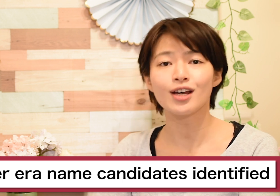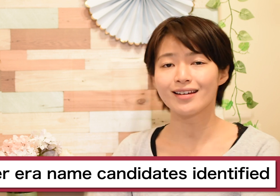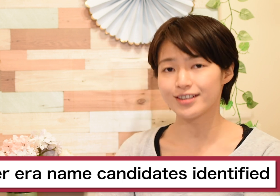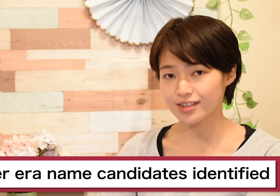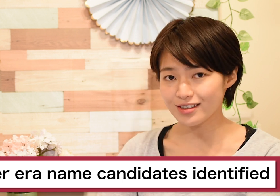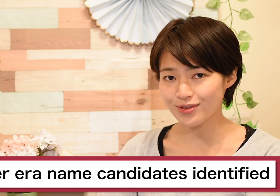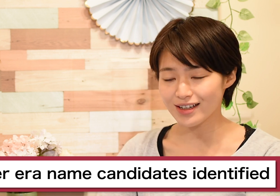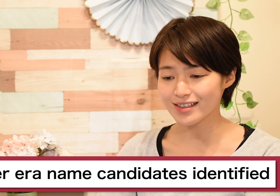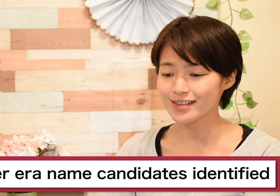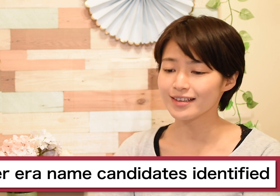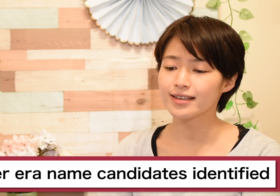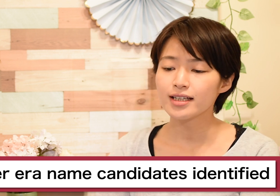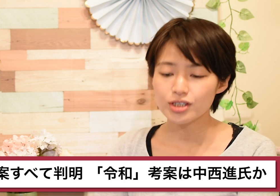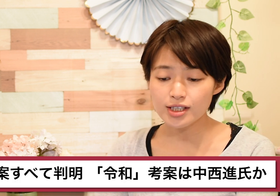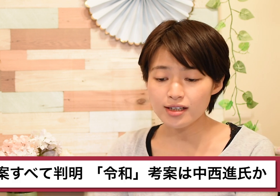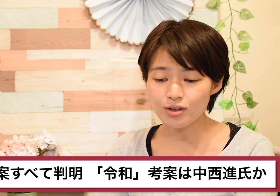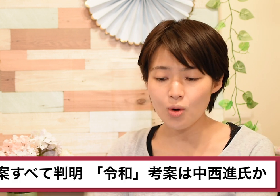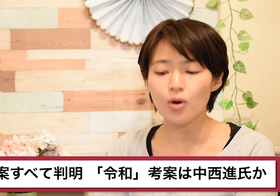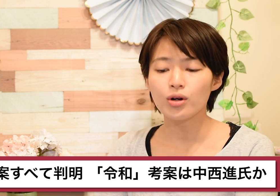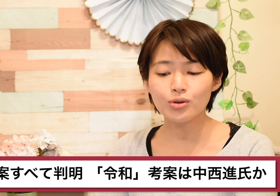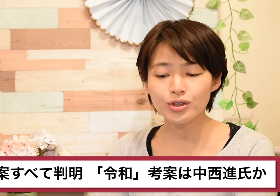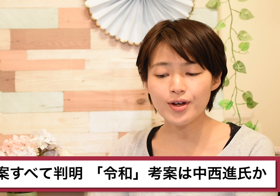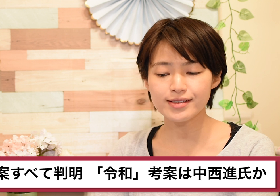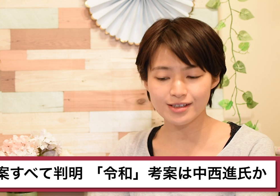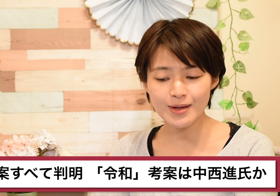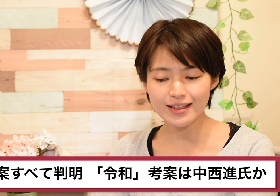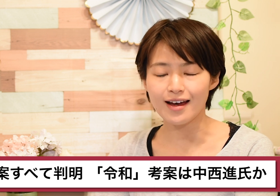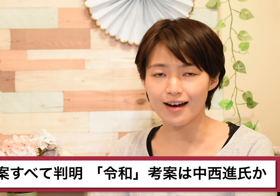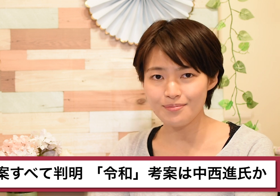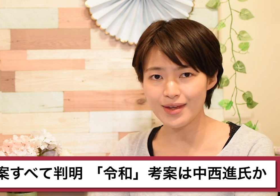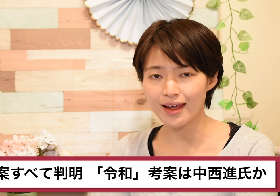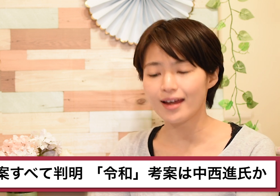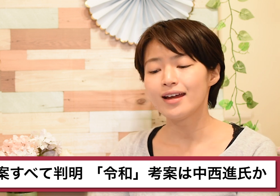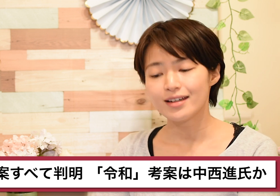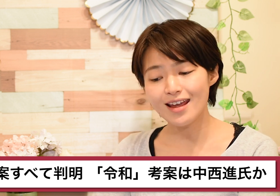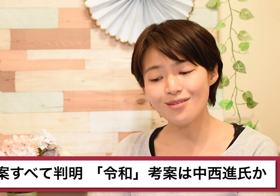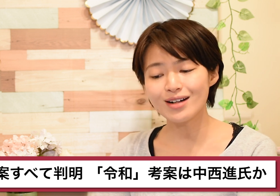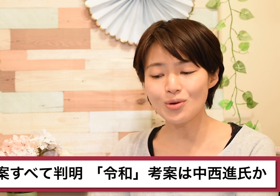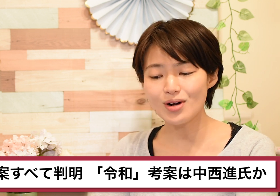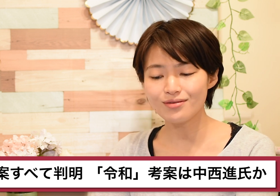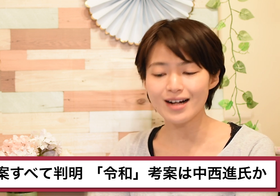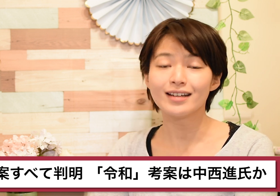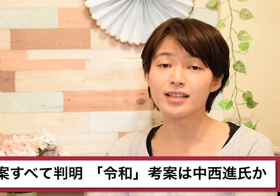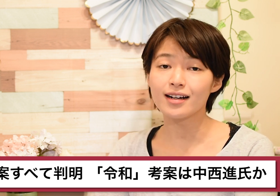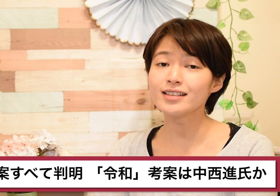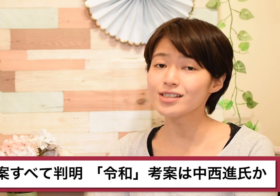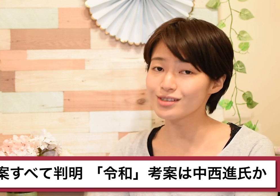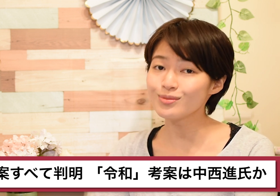identified新言語6案すべて判明令和後半は中に進